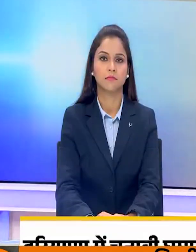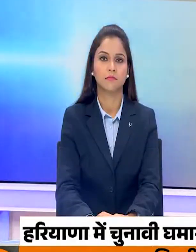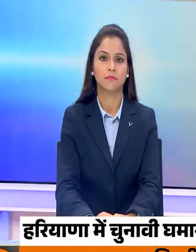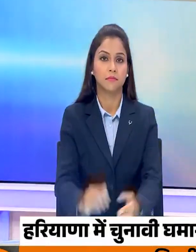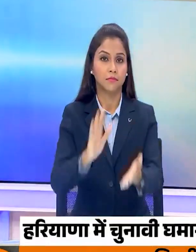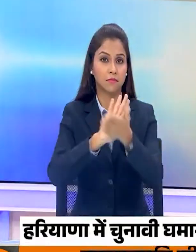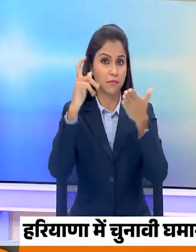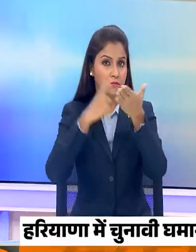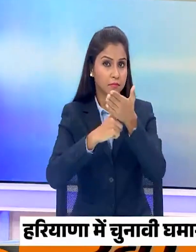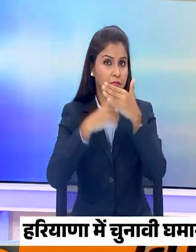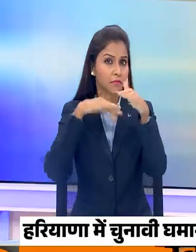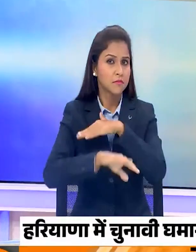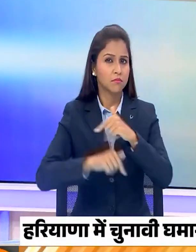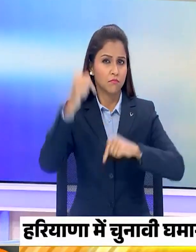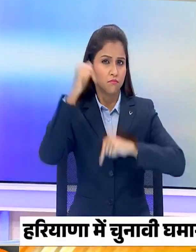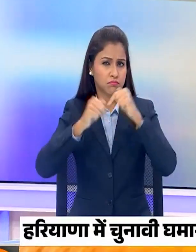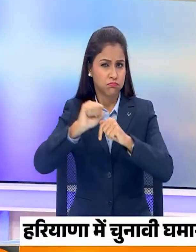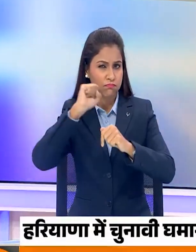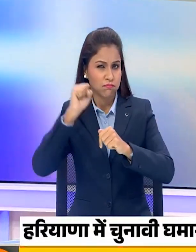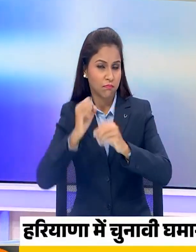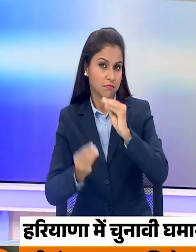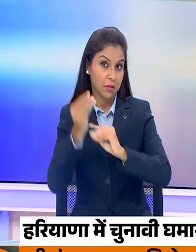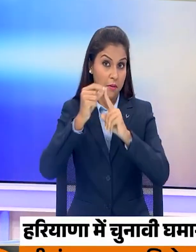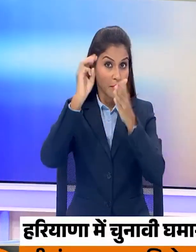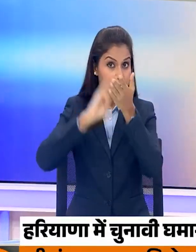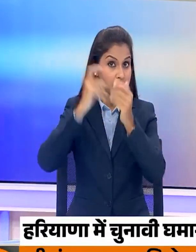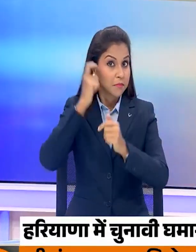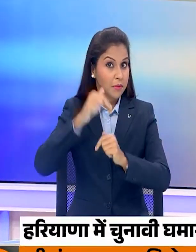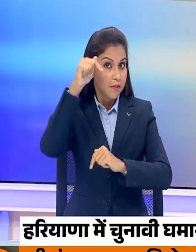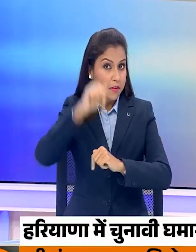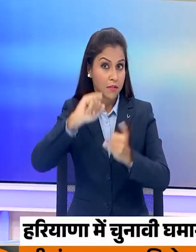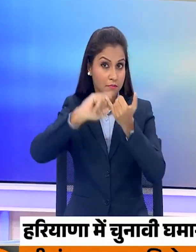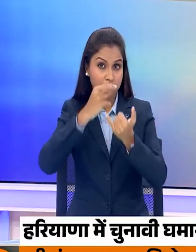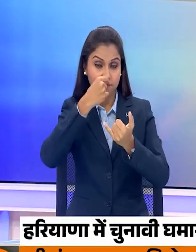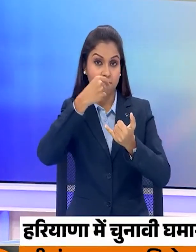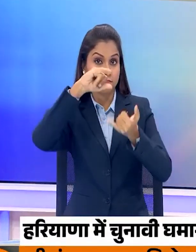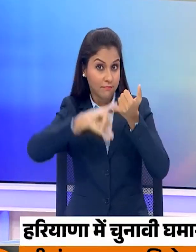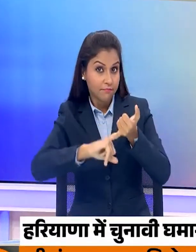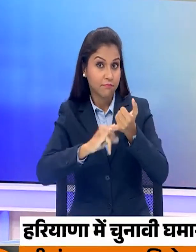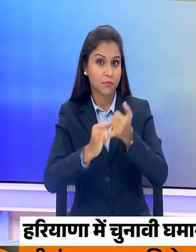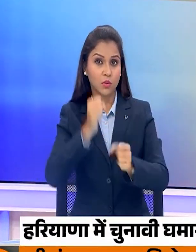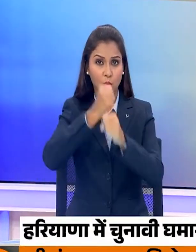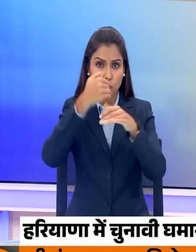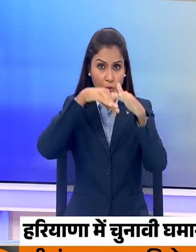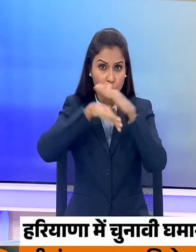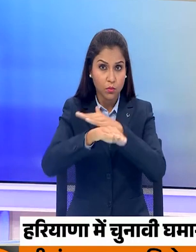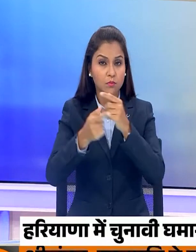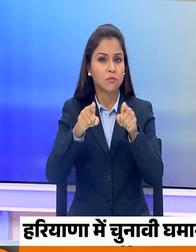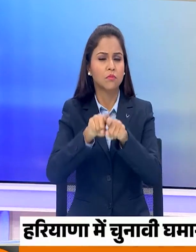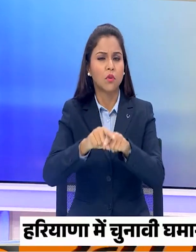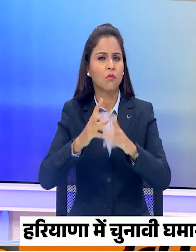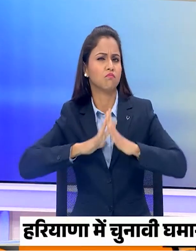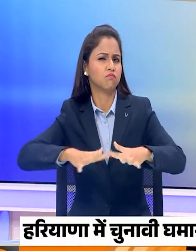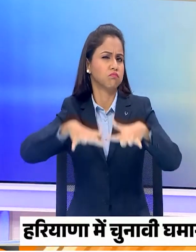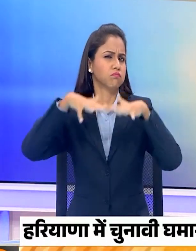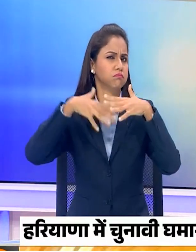हर्याणा में चुनावी घमा साइन जारी प्रधान मंत्री नरेंद्र मोदी आज सोनीपत के गोहाना में करेंगे विशाल